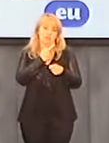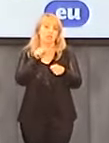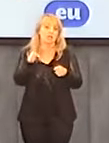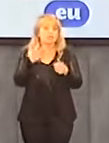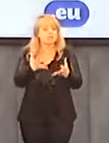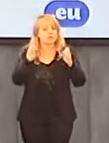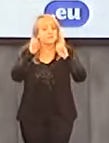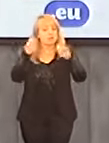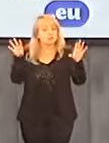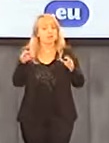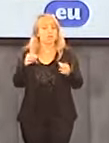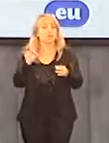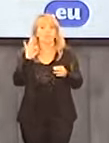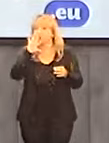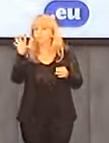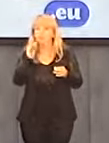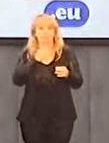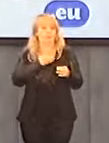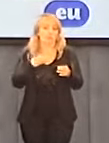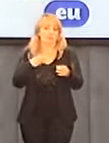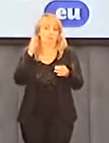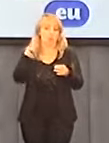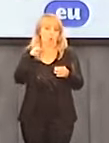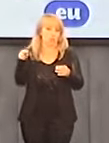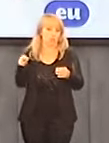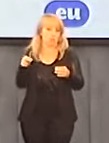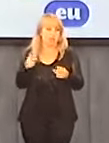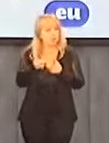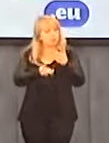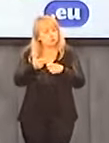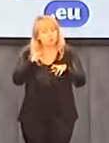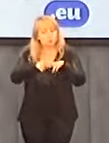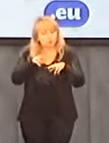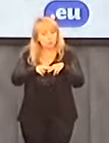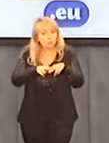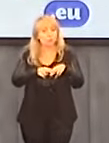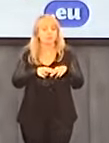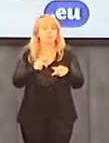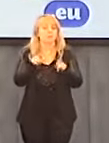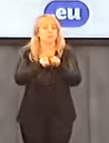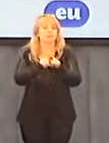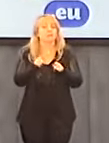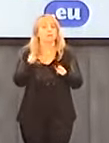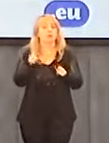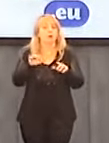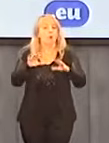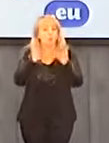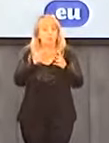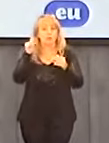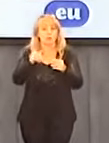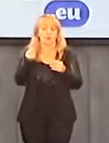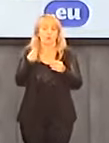polskim kościele i stworzy fundusz, z którego ofiary będą mogły